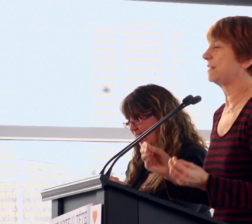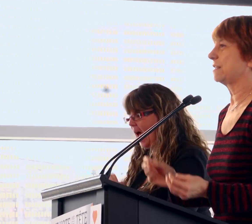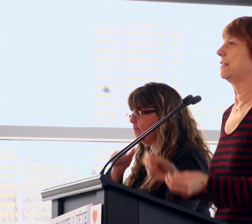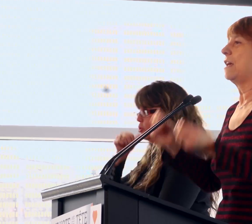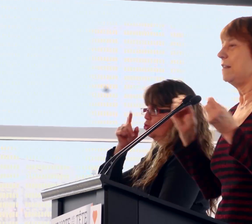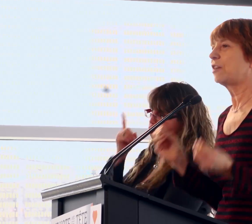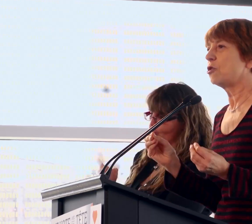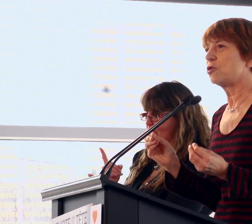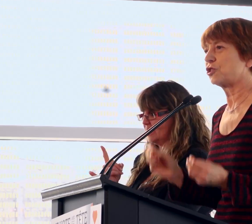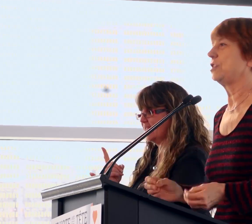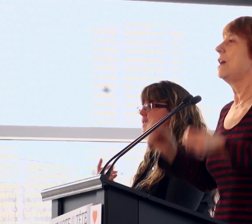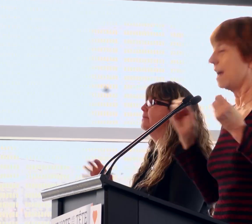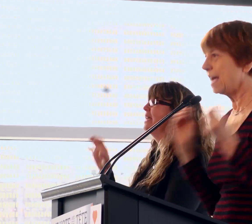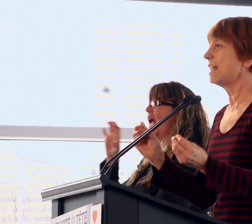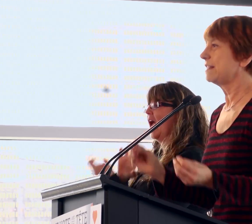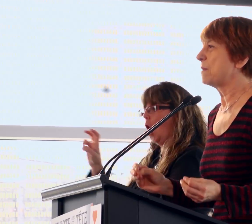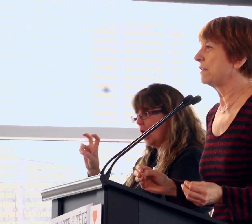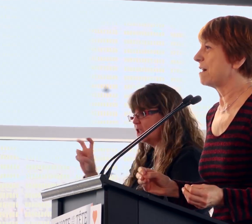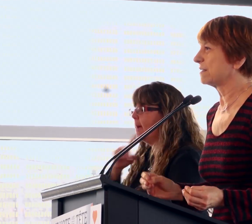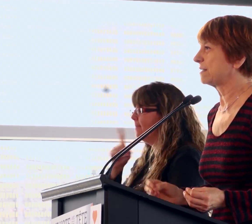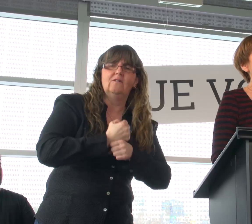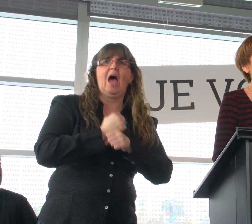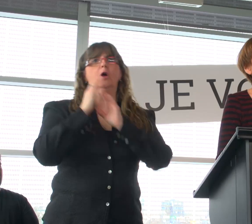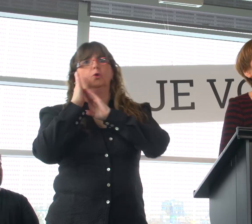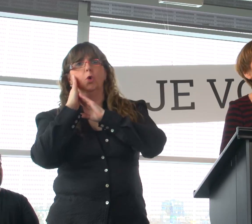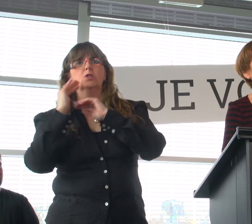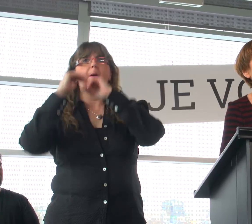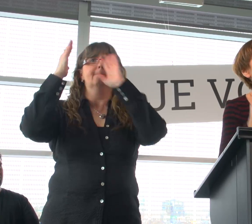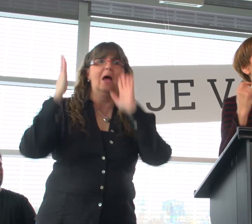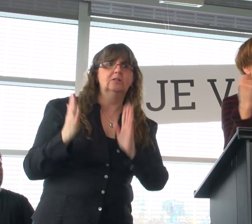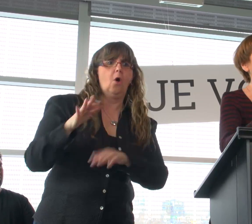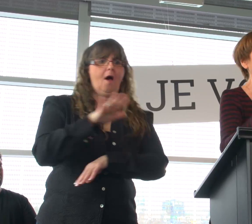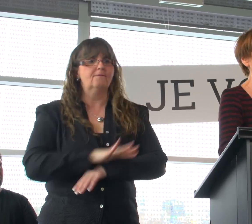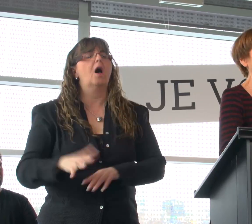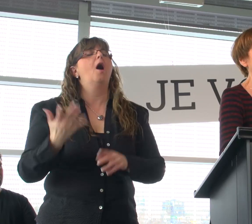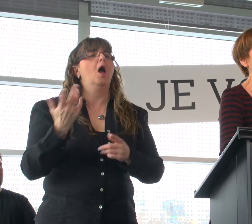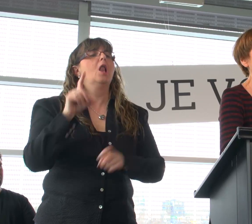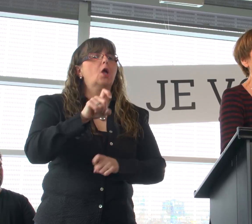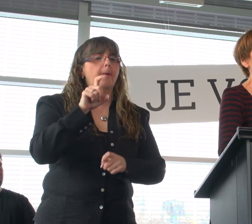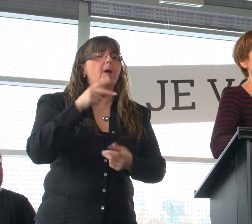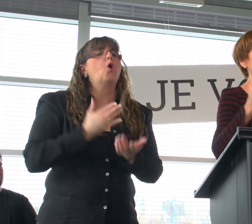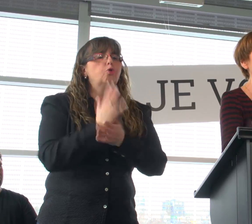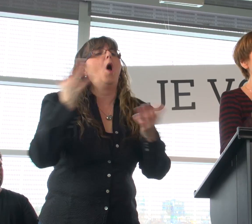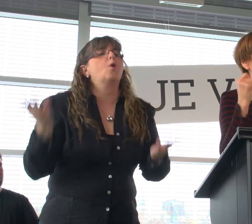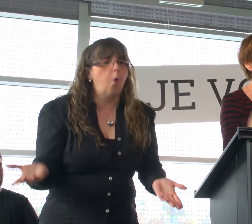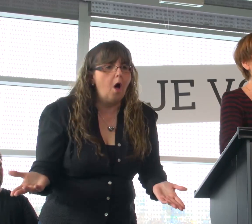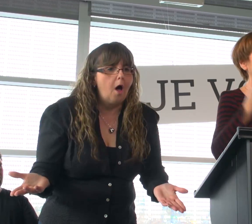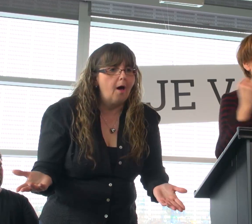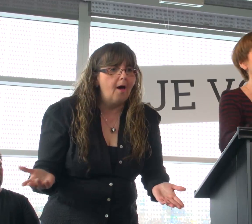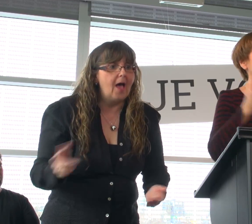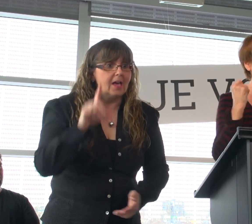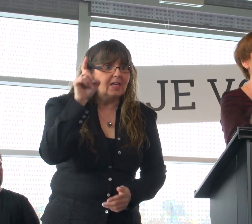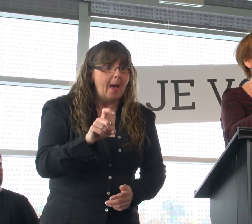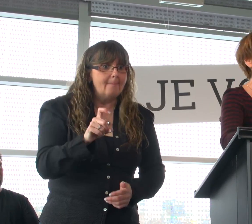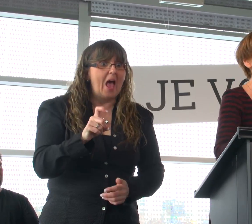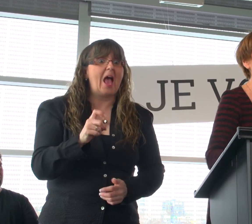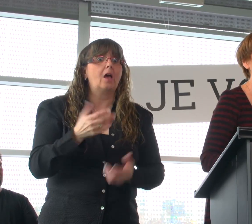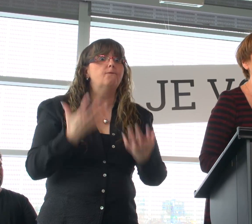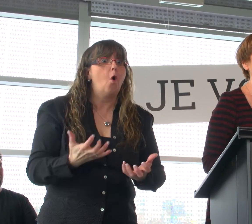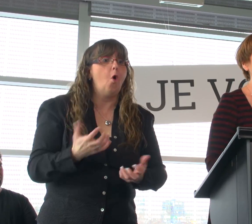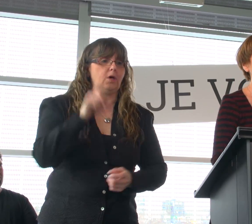la justice, l'écologie et l'indépendance. Alors, qu'est-ce qu'il mérite, le Québec? Le Québec mérite Québec